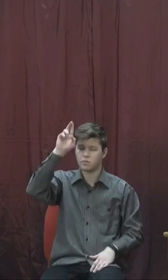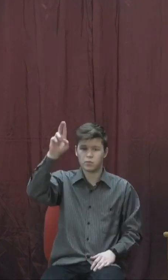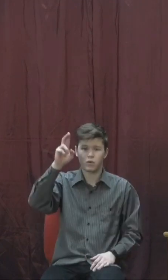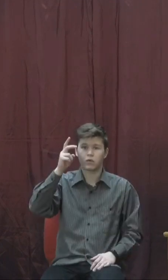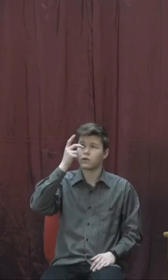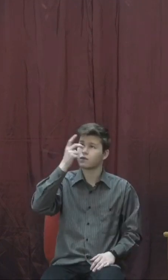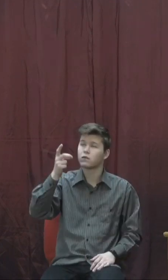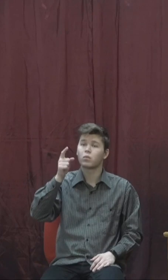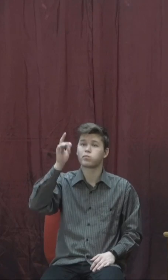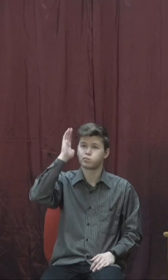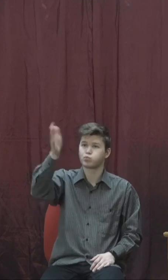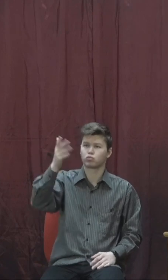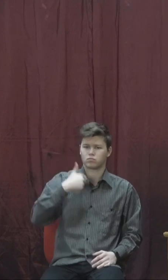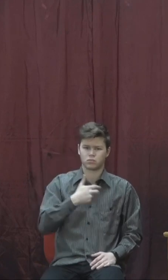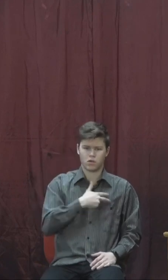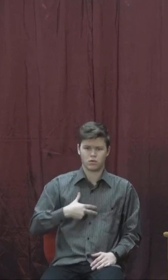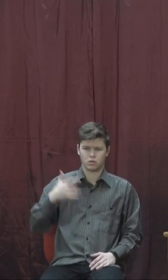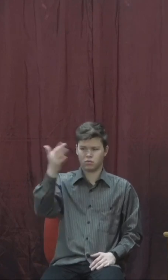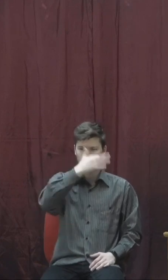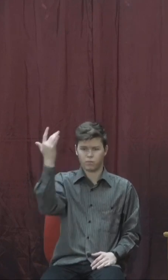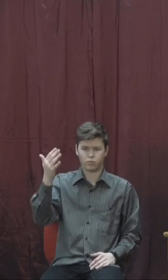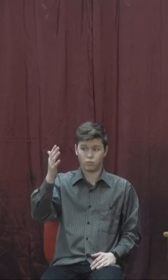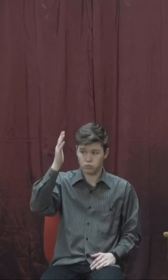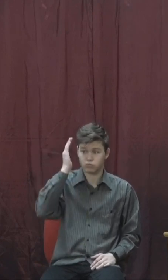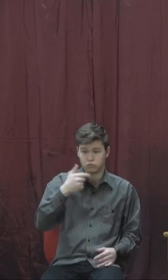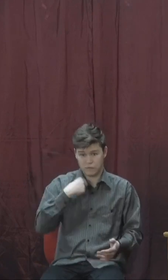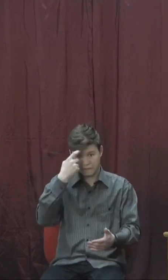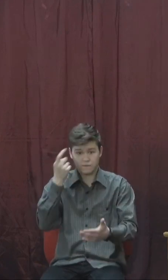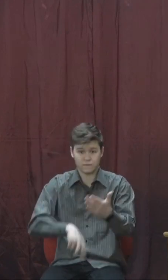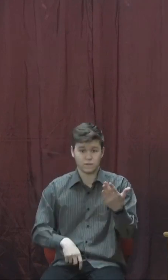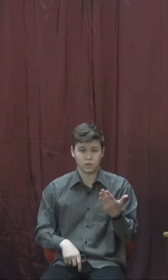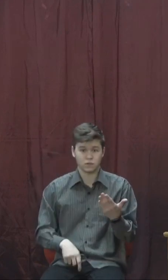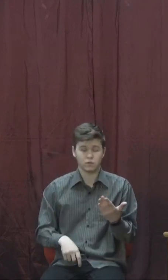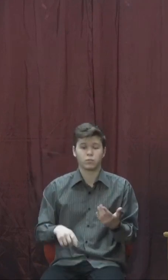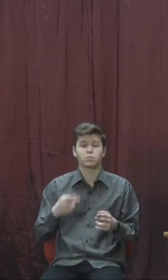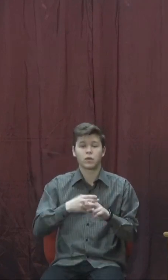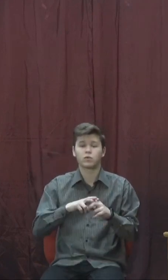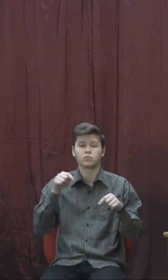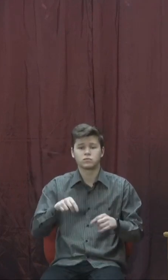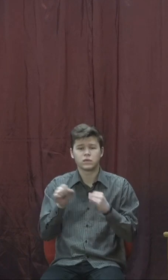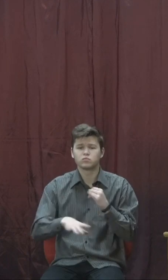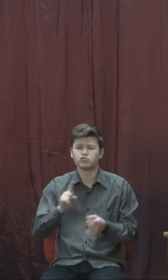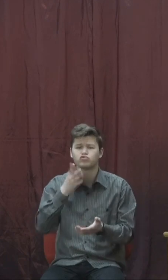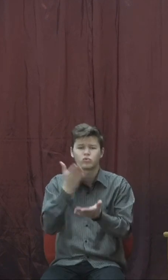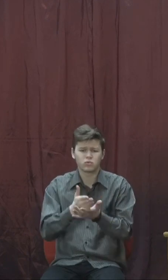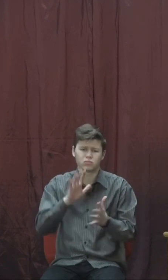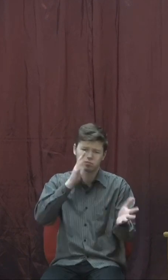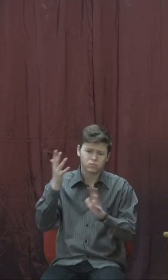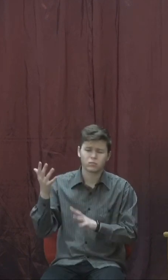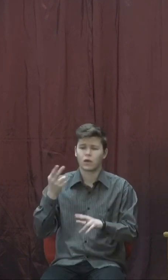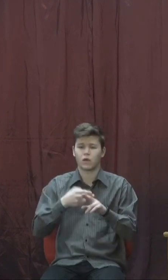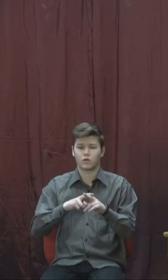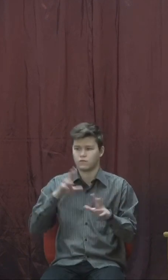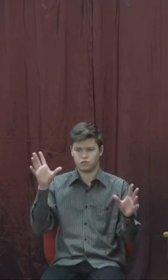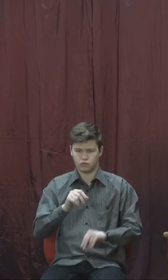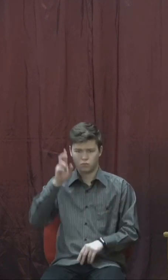нагороду на небі. Ми знаємо, що все, що відбувається на землі, воно контролюється нашим